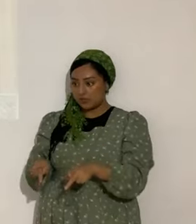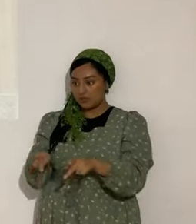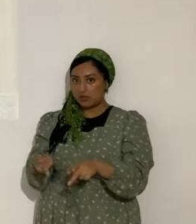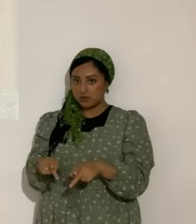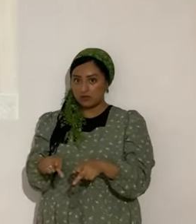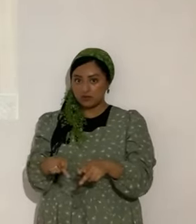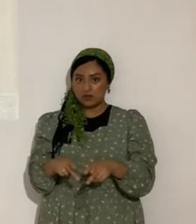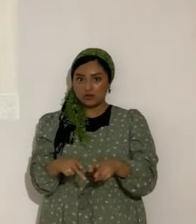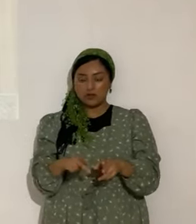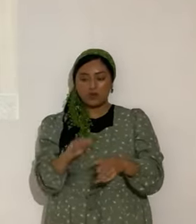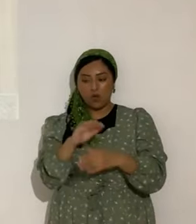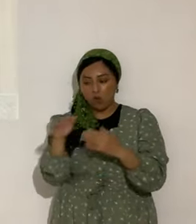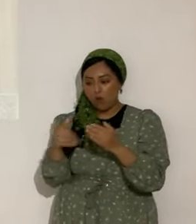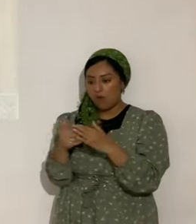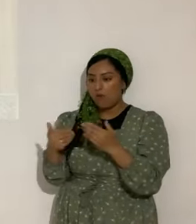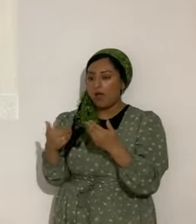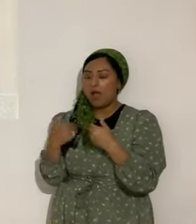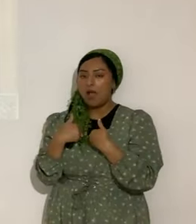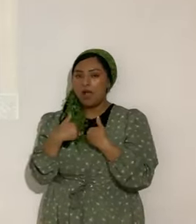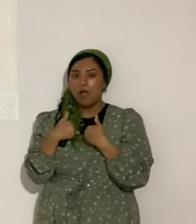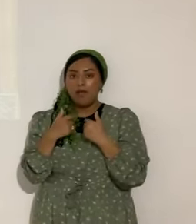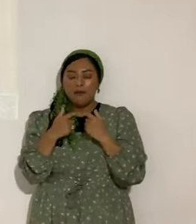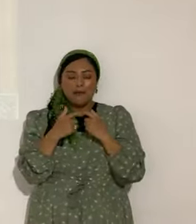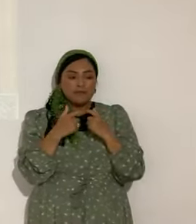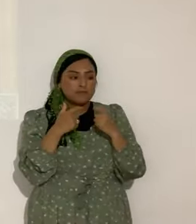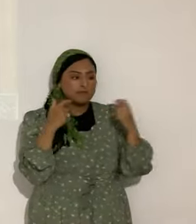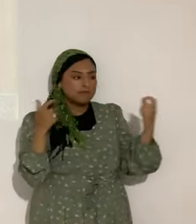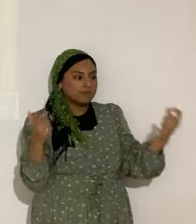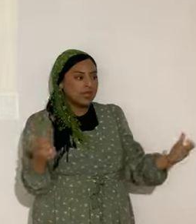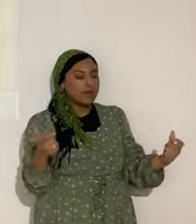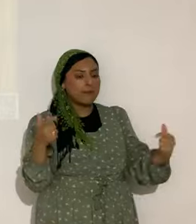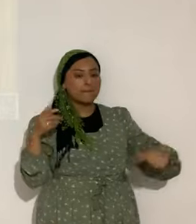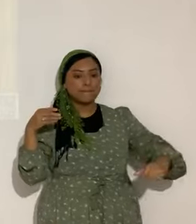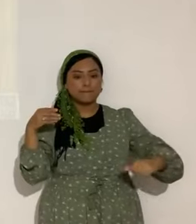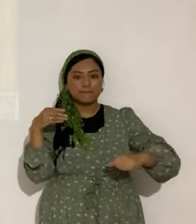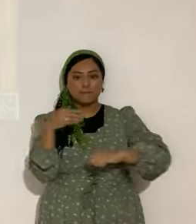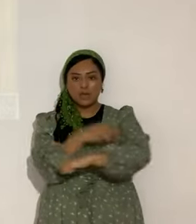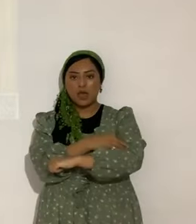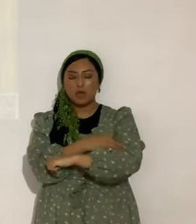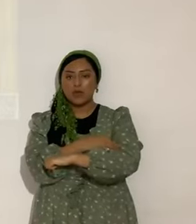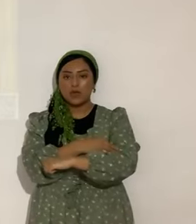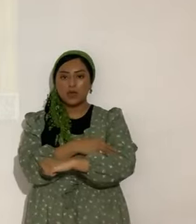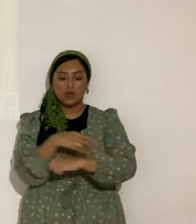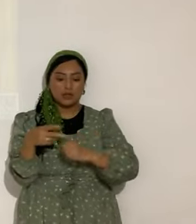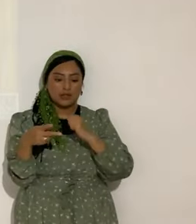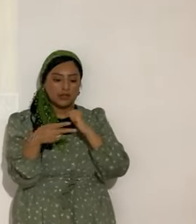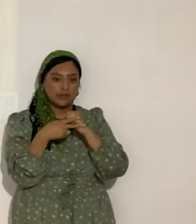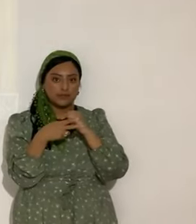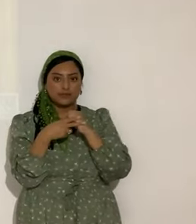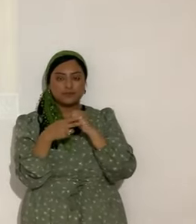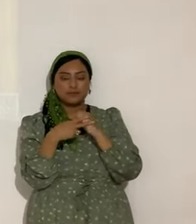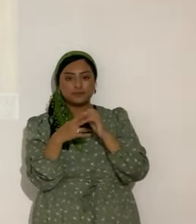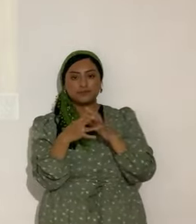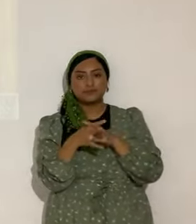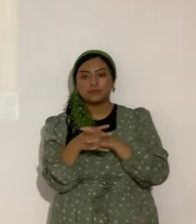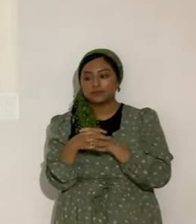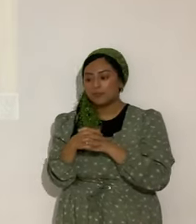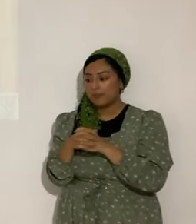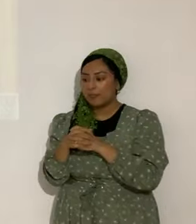Todos tenemos ese inmenso poder de depósito. O ese depósito de poder